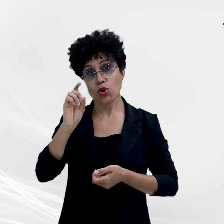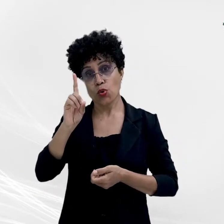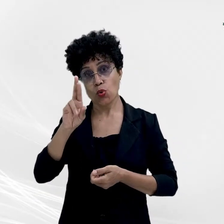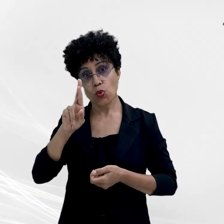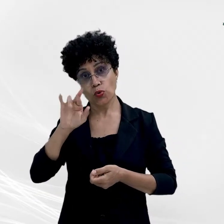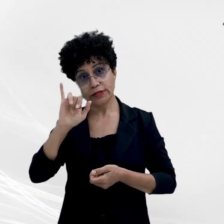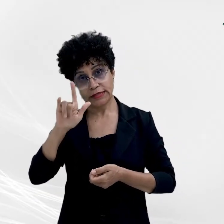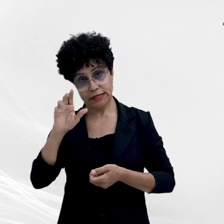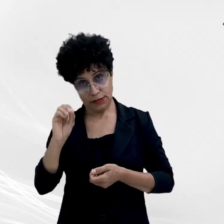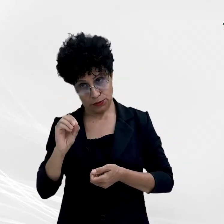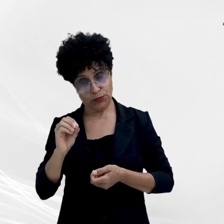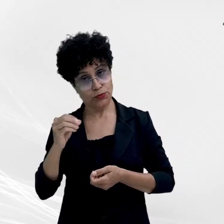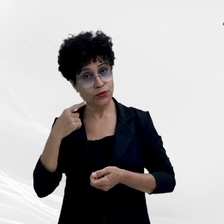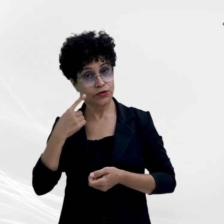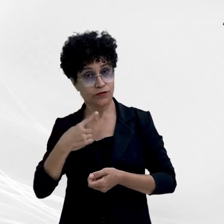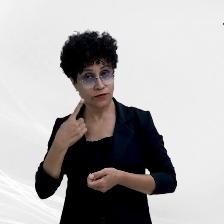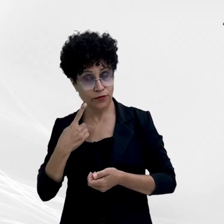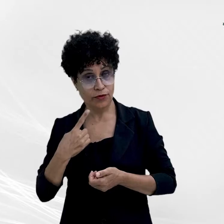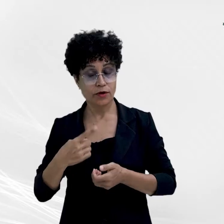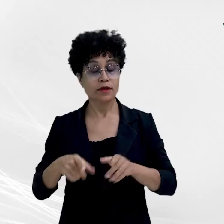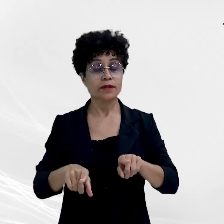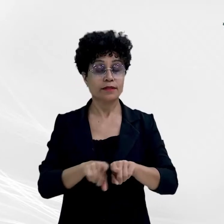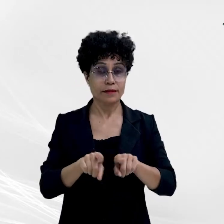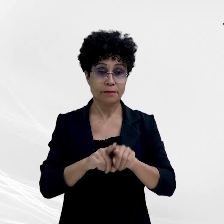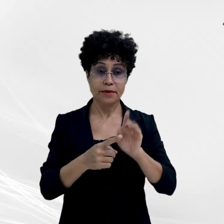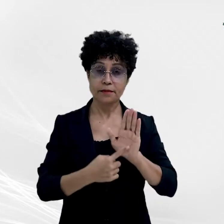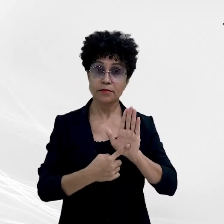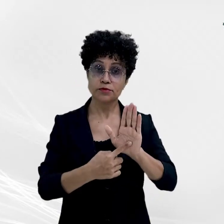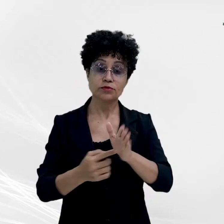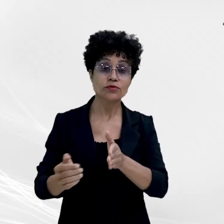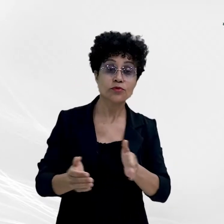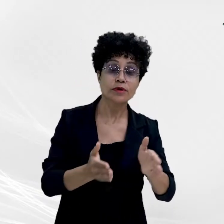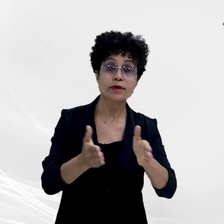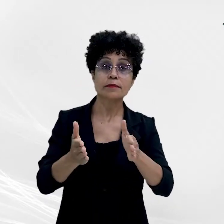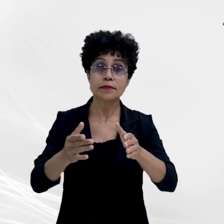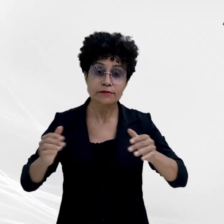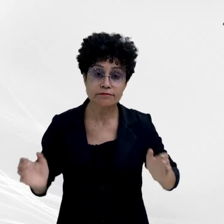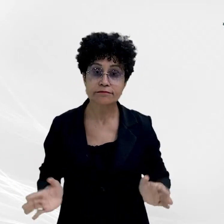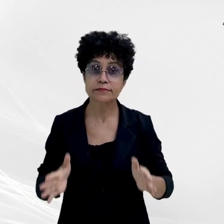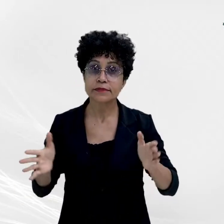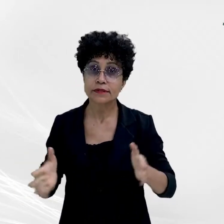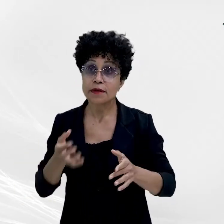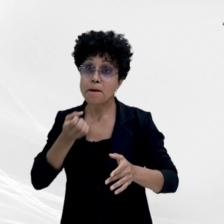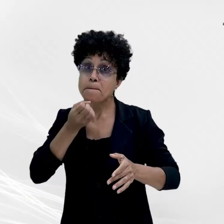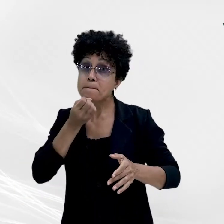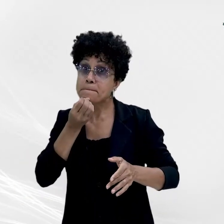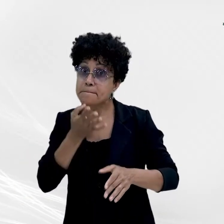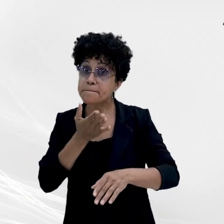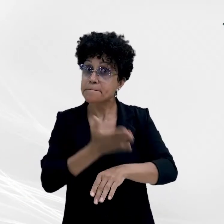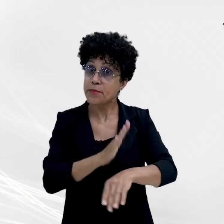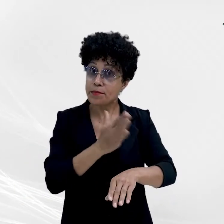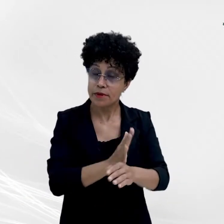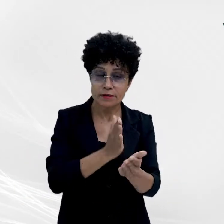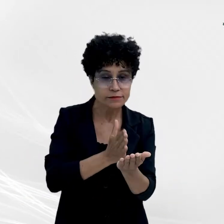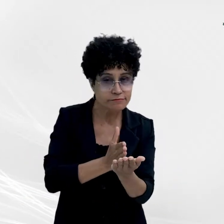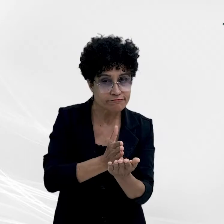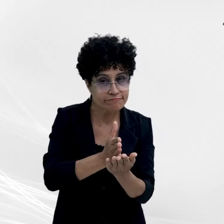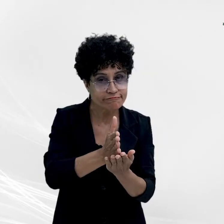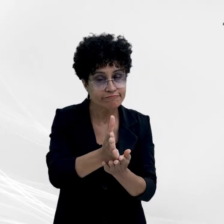Aguirre de Castro apontou como caminho o fomento a boas práticas de probidade administrativa em